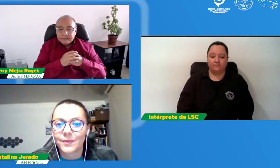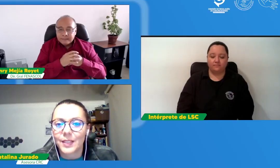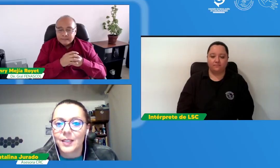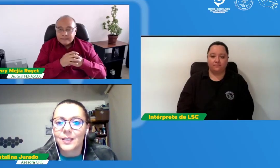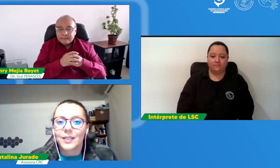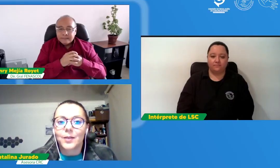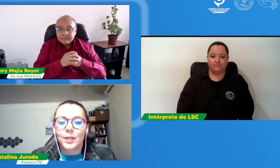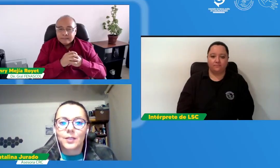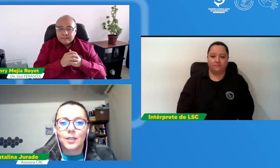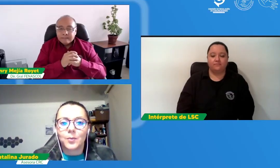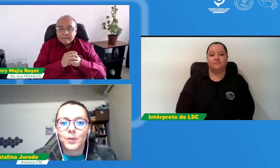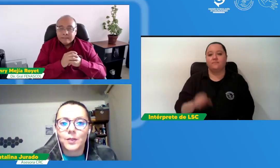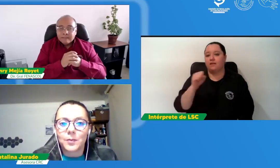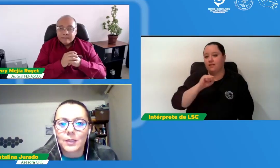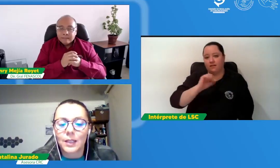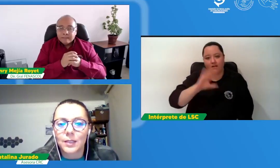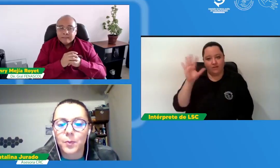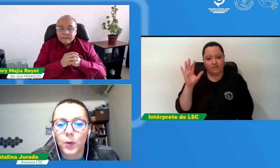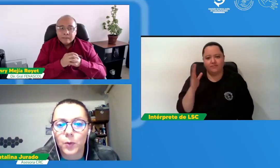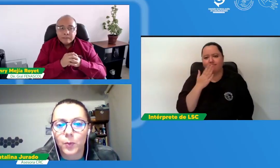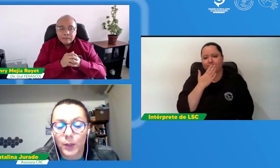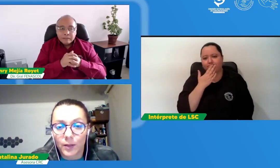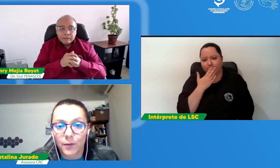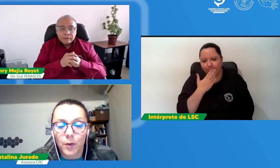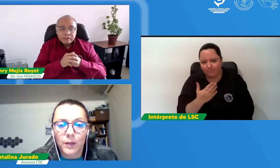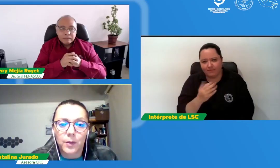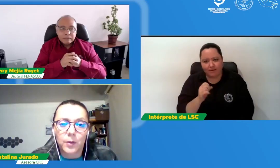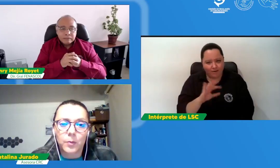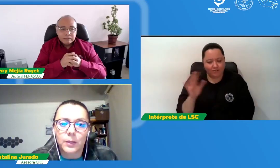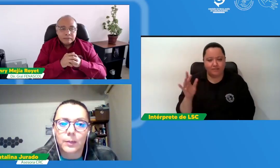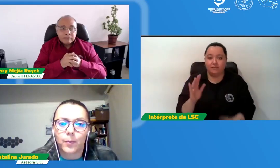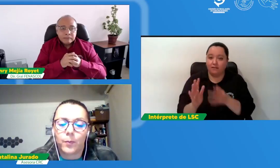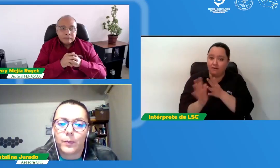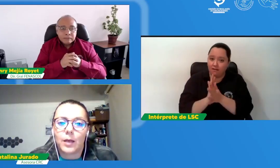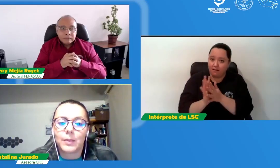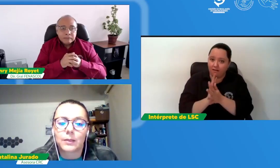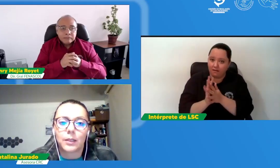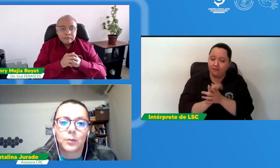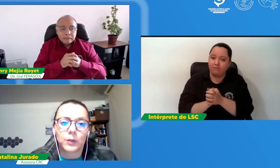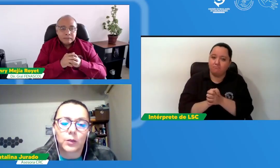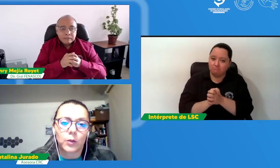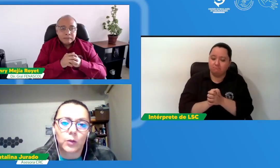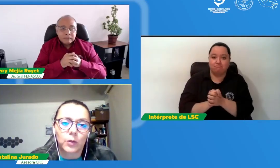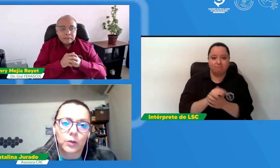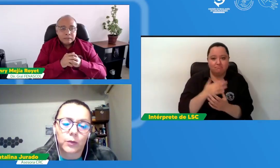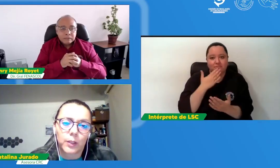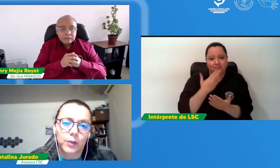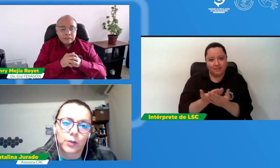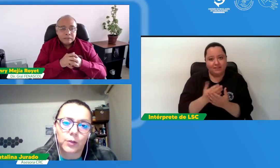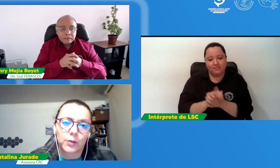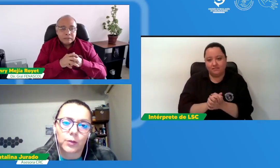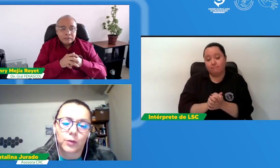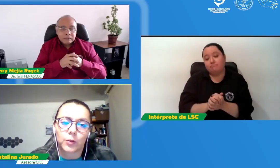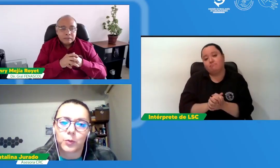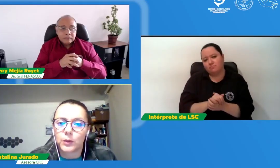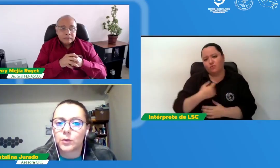claro que sí muchísimas gracias por esa información pues nada más creemos que todos los esfuerzos y todos estos procesos